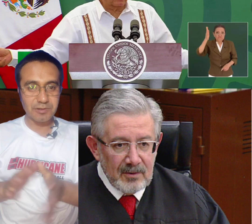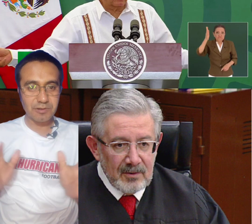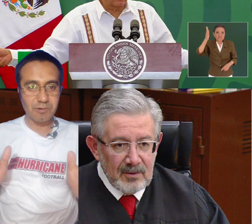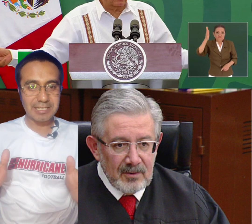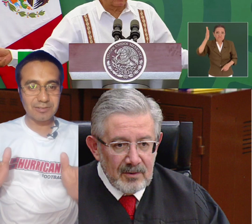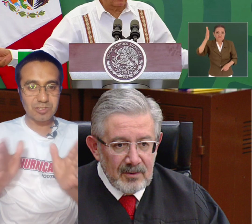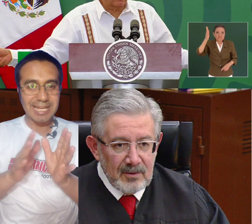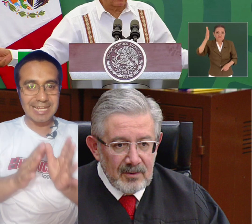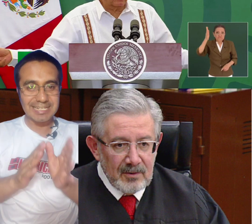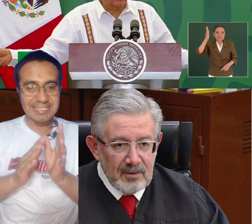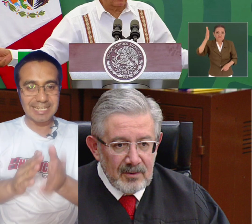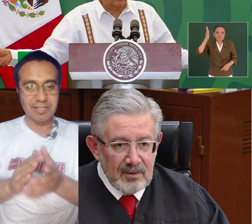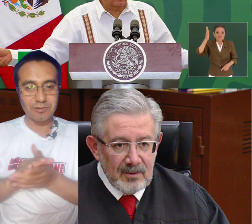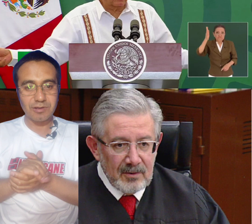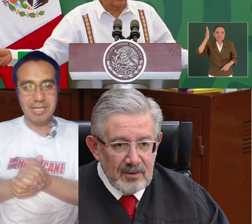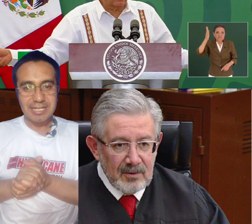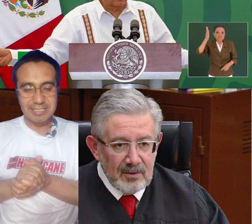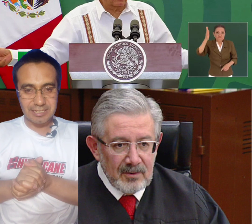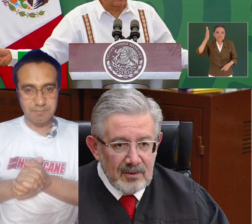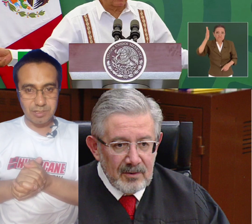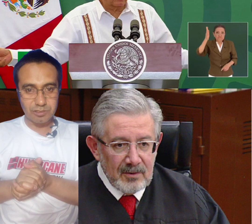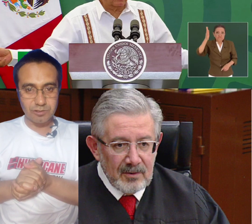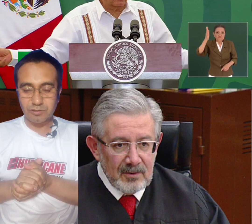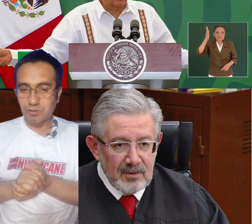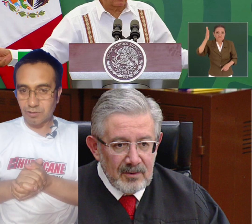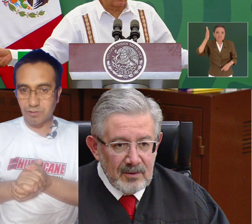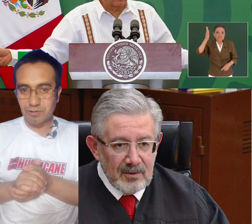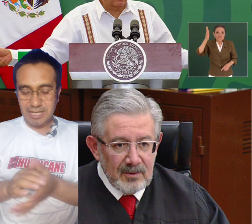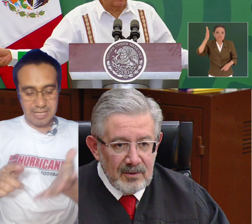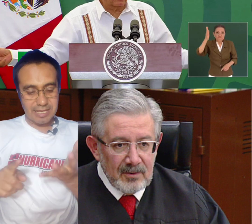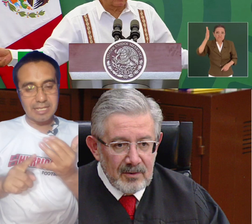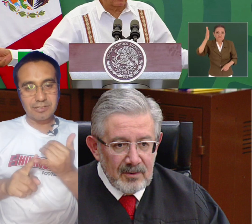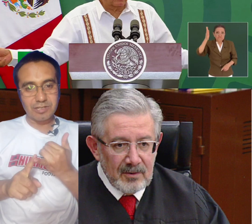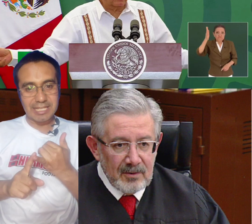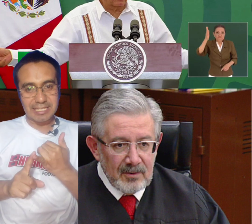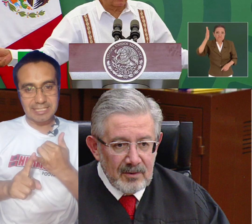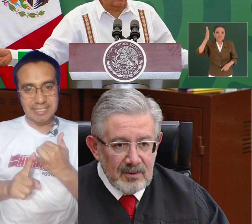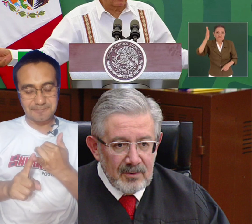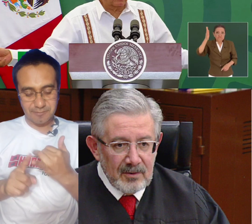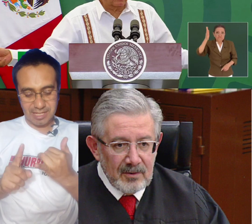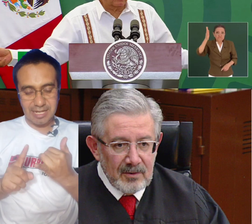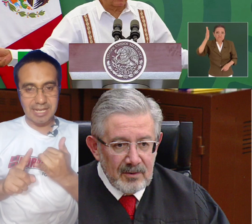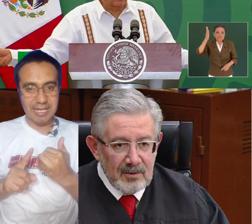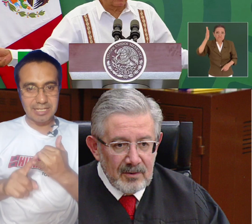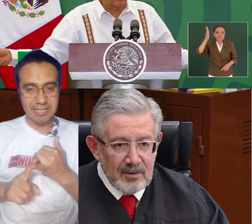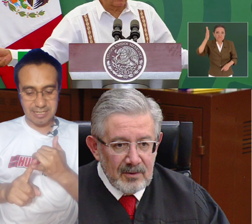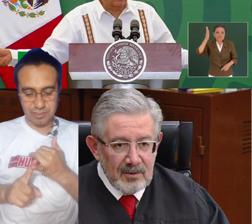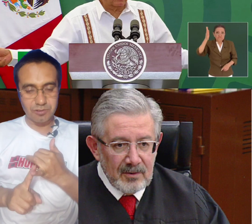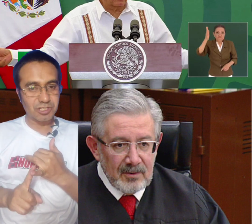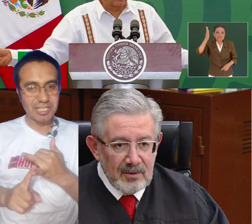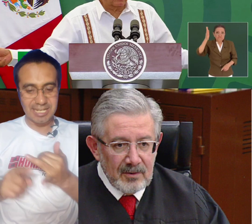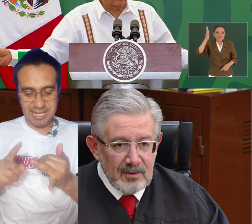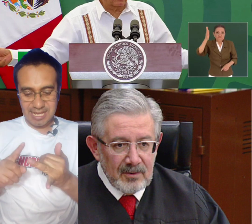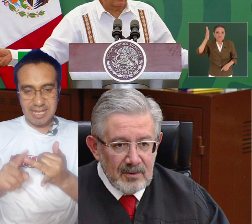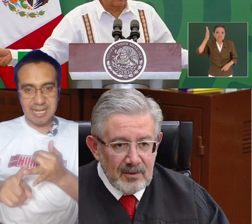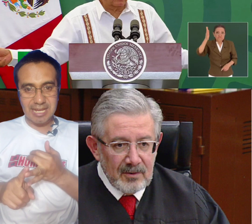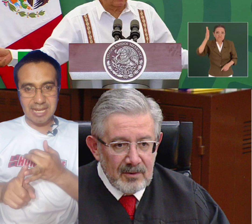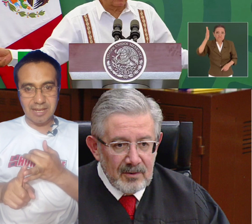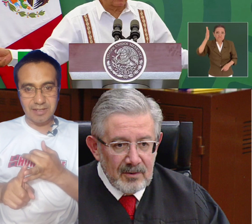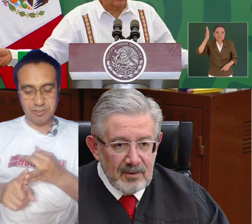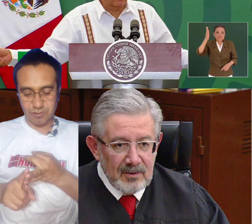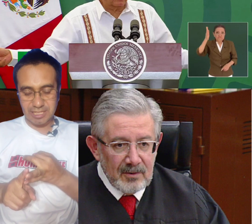López Obrador cuántos han estado ya en prisión no, que es lo que dicen la Xochitl,